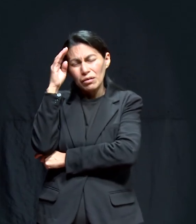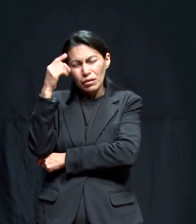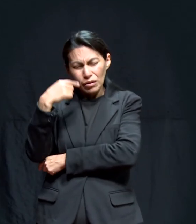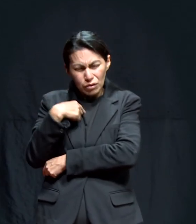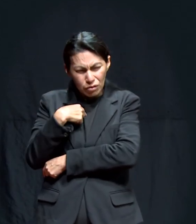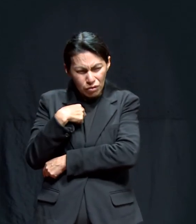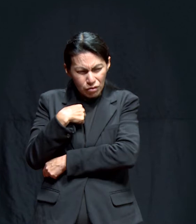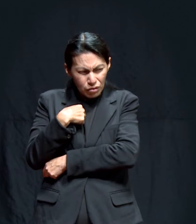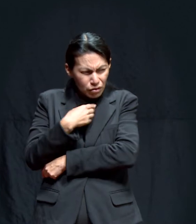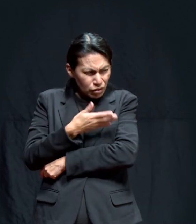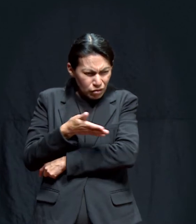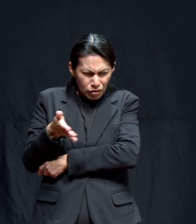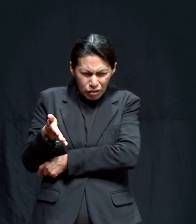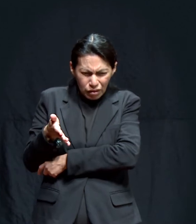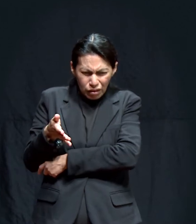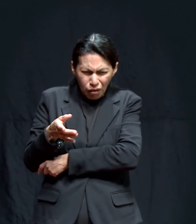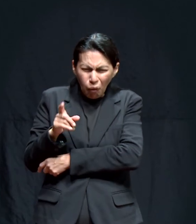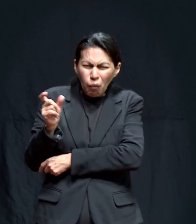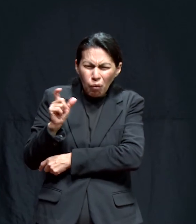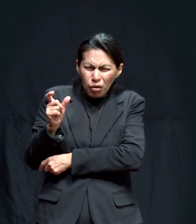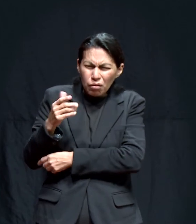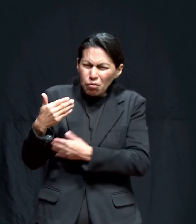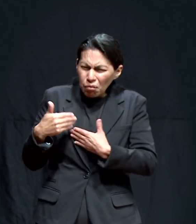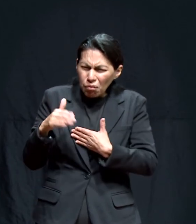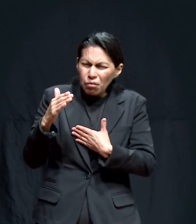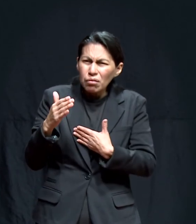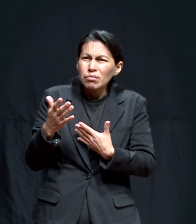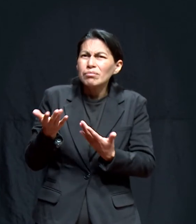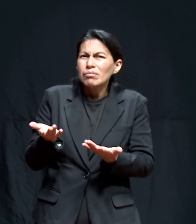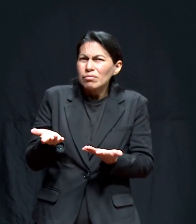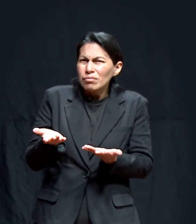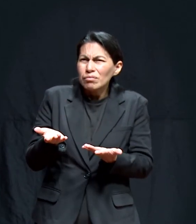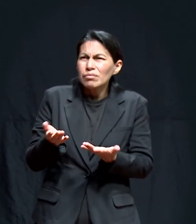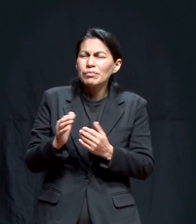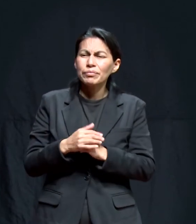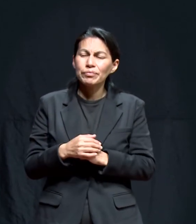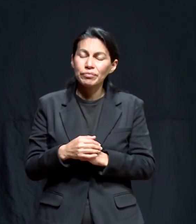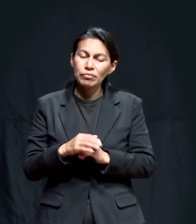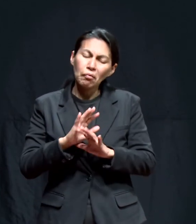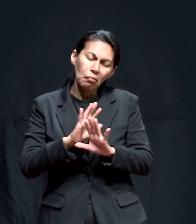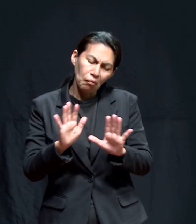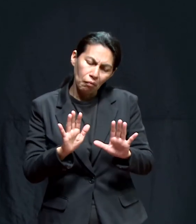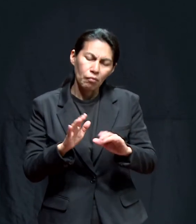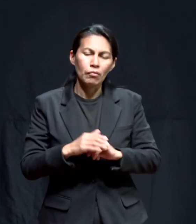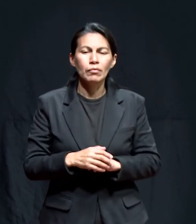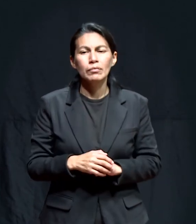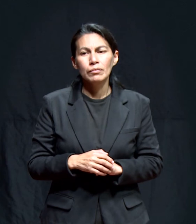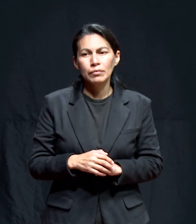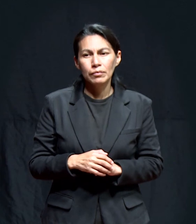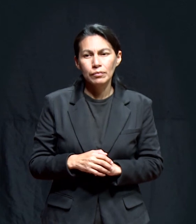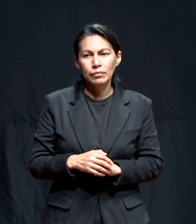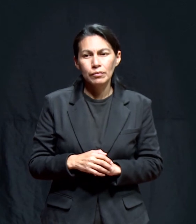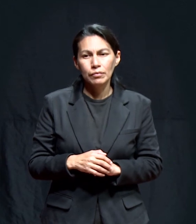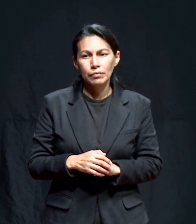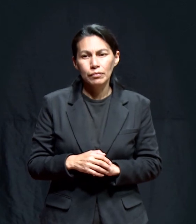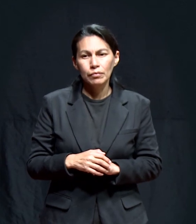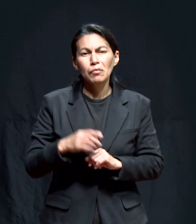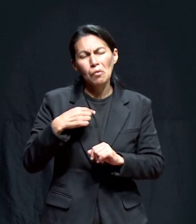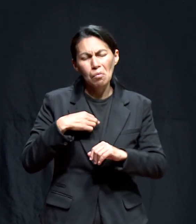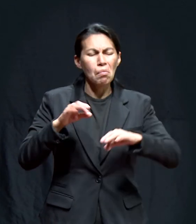¿y yo aquí? ¿Hasta cuándo? Fue todo lo que yo dije. Ahí quedó.